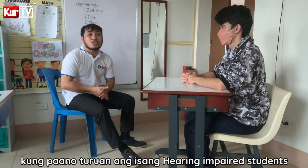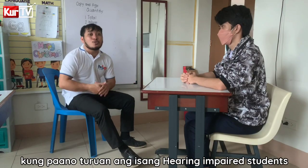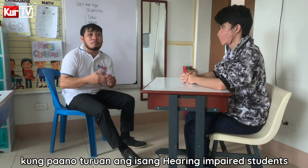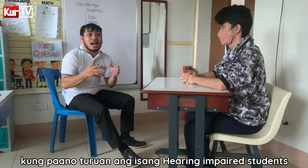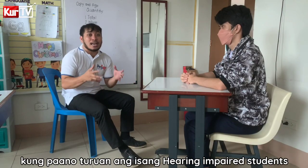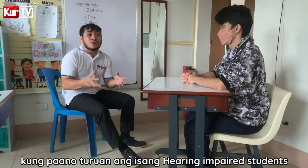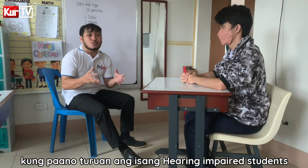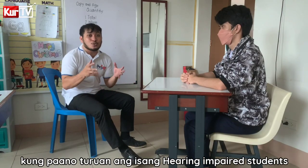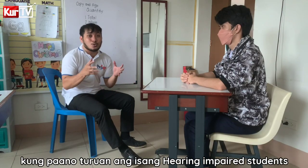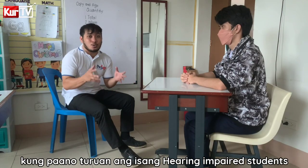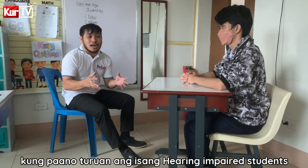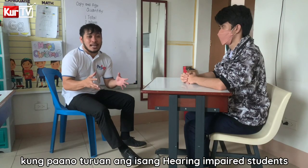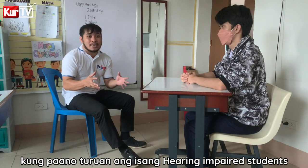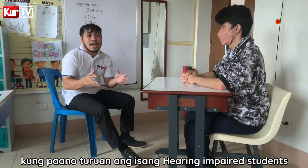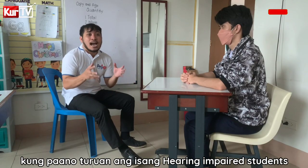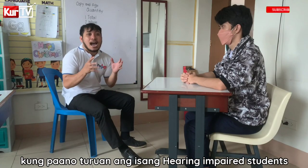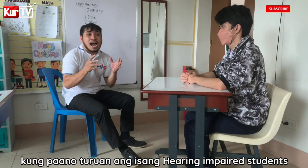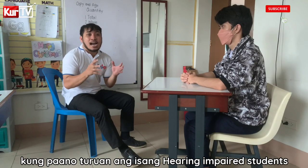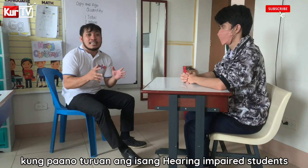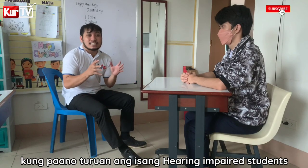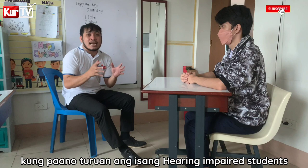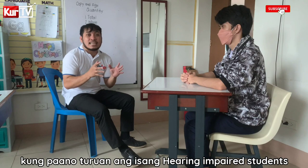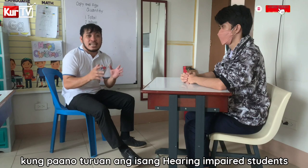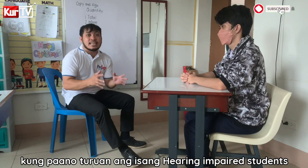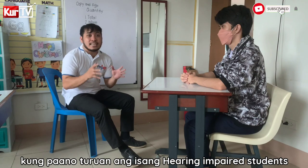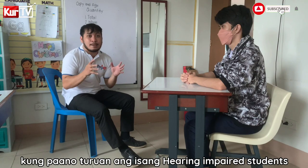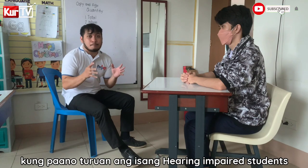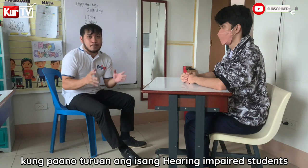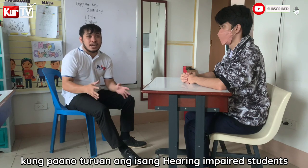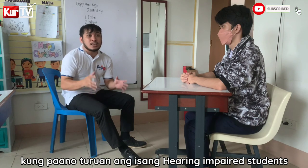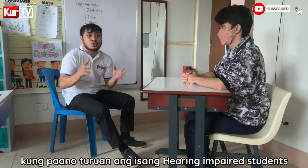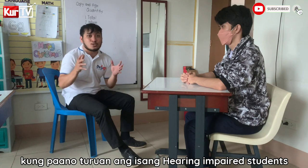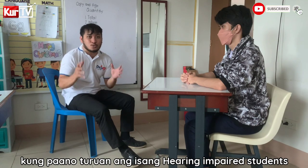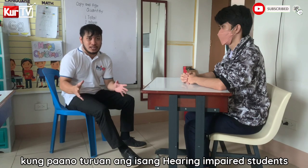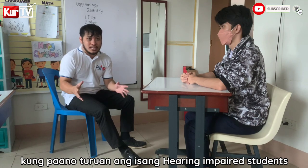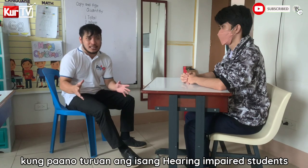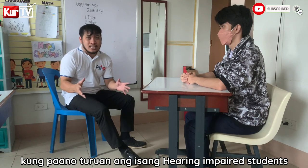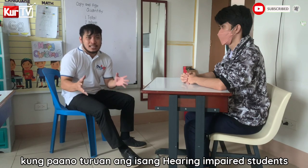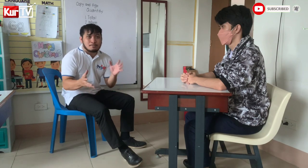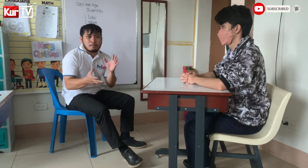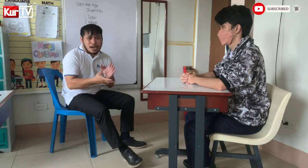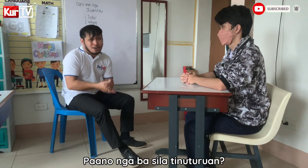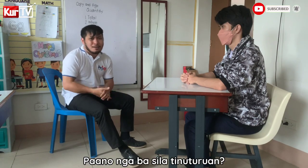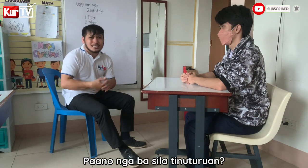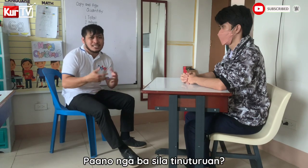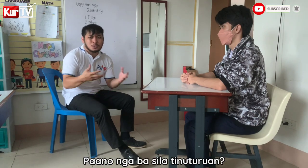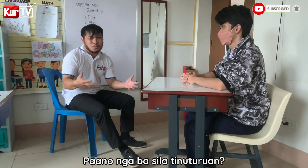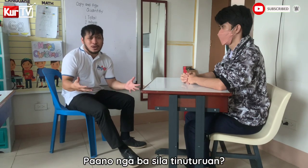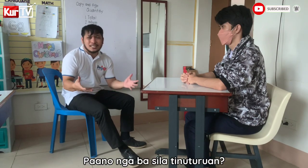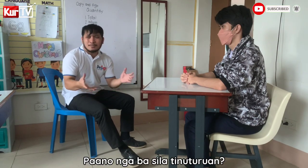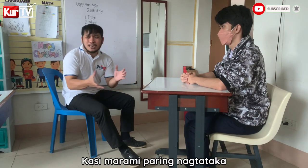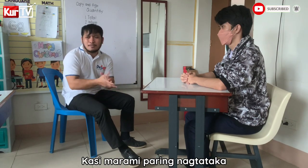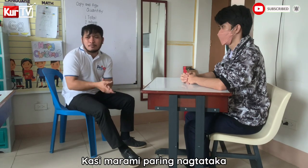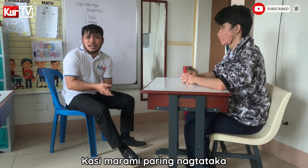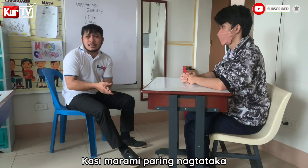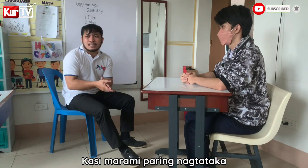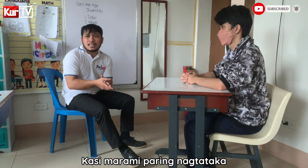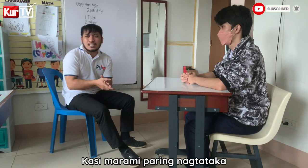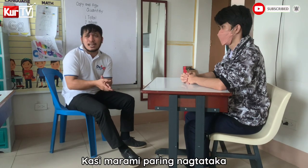kung paano tuturuan ang isang hearing impaired student. Paano nga ba sila tinuturuan? Kasi maraming parang nagpapaka,